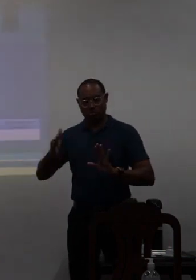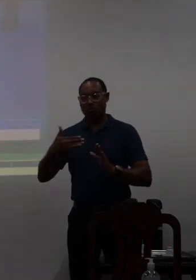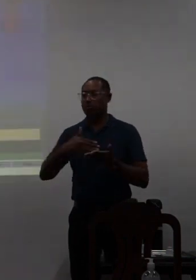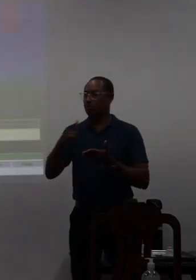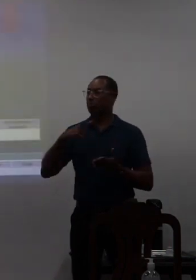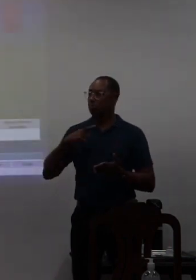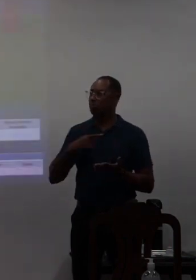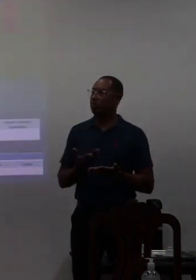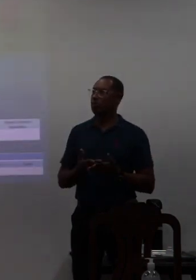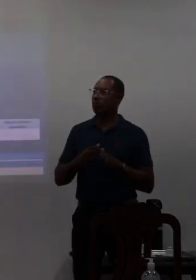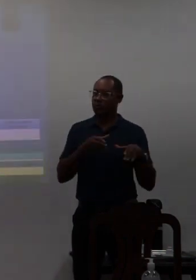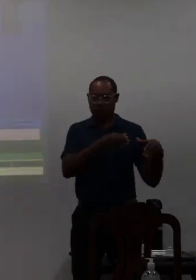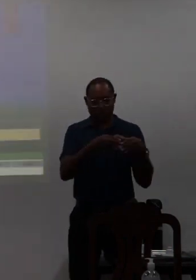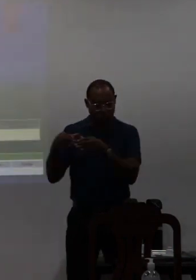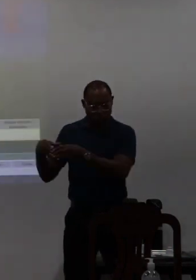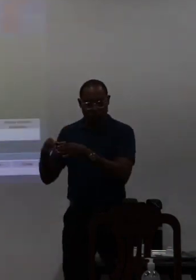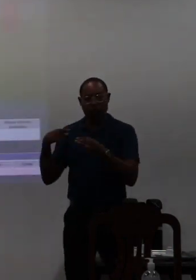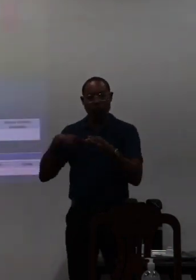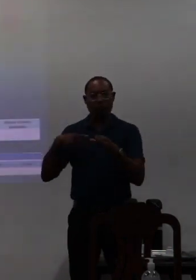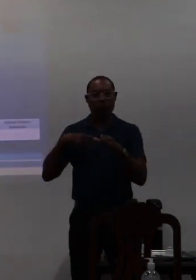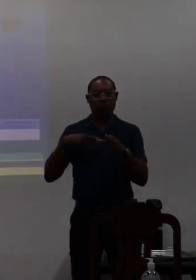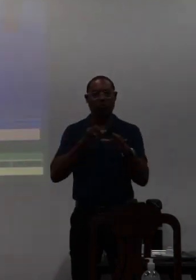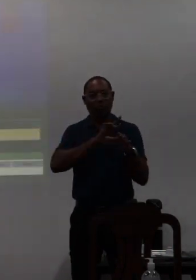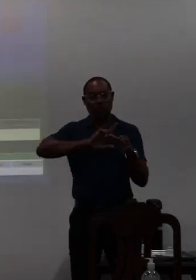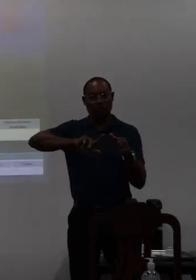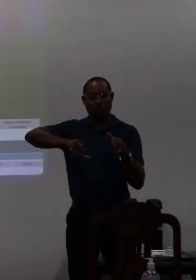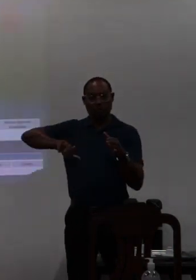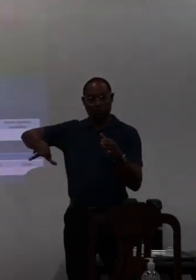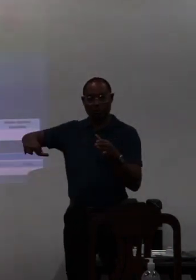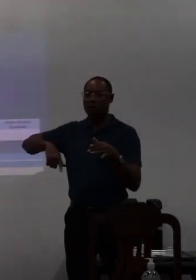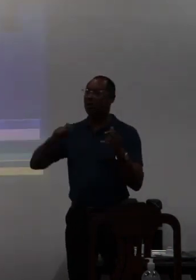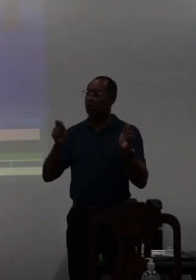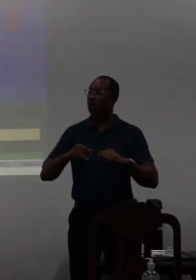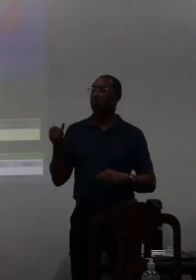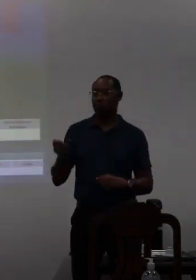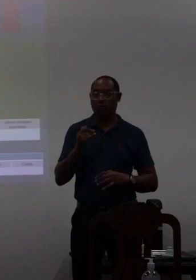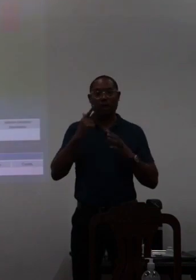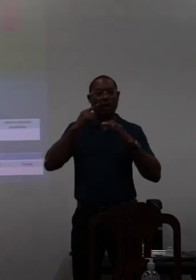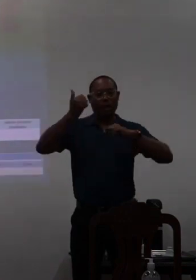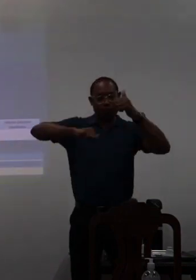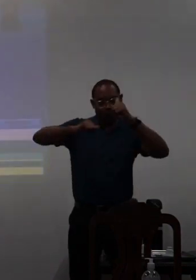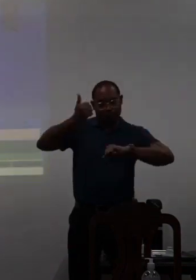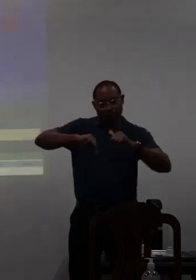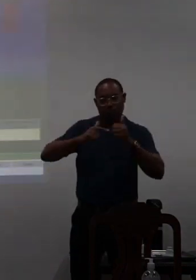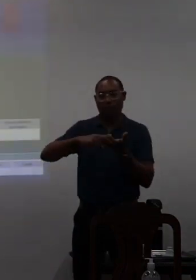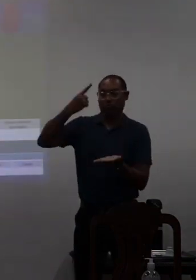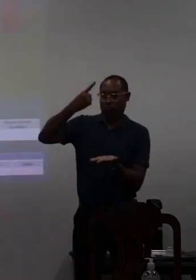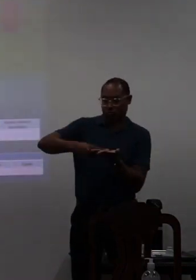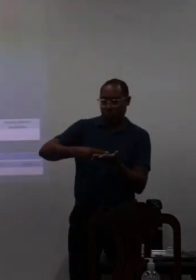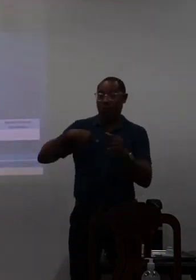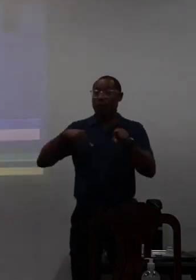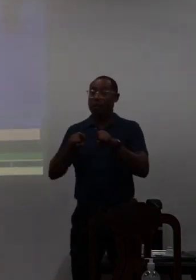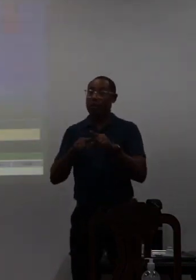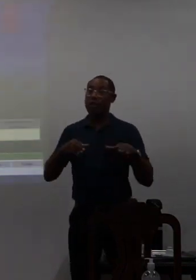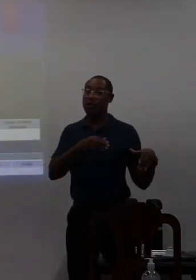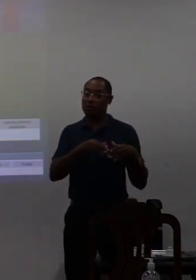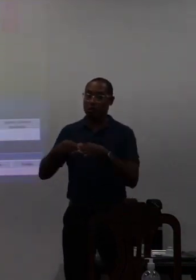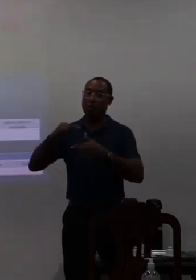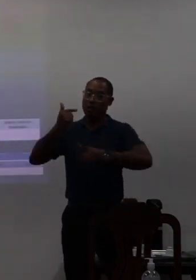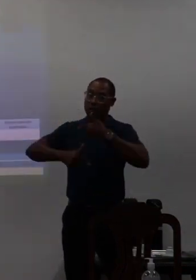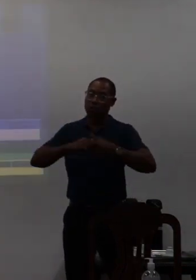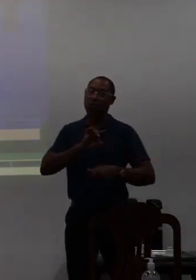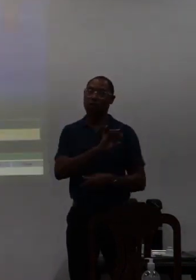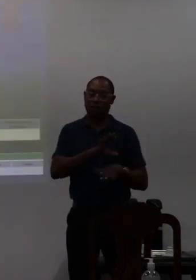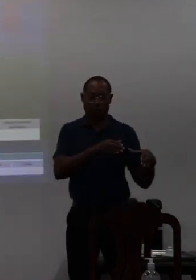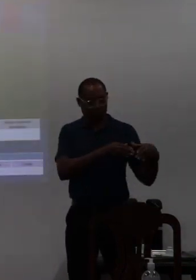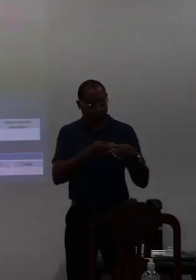nós temos ali um conjunto de variáveis que deve ser considerada na hora da pactuação e um conjunto de ações que